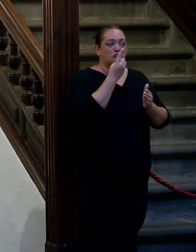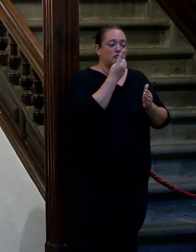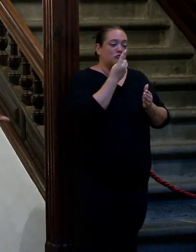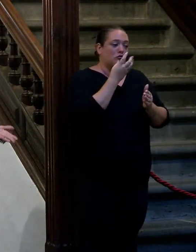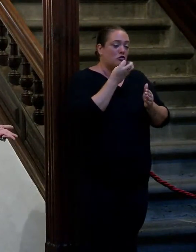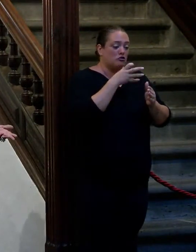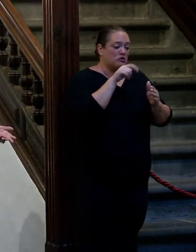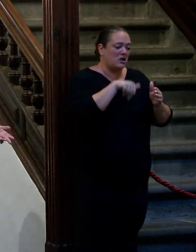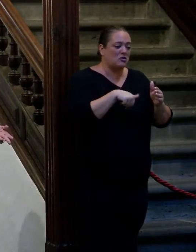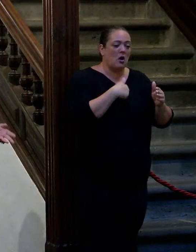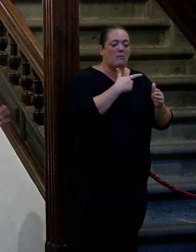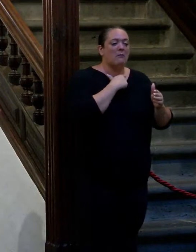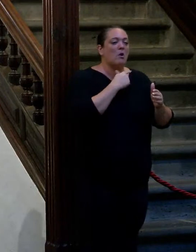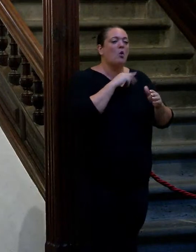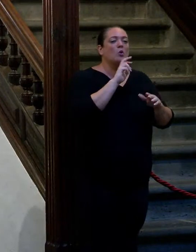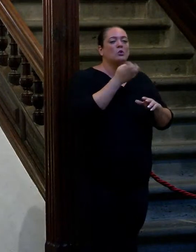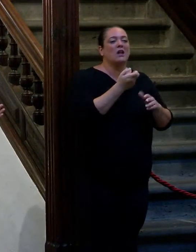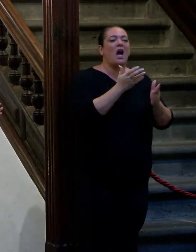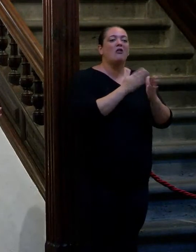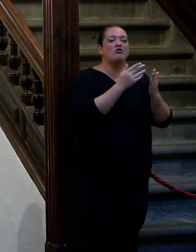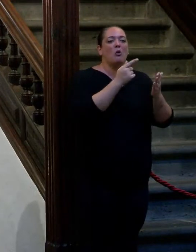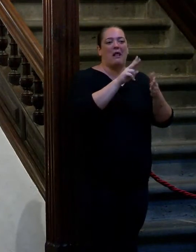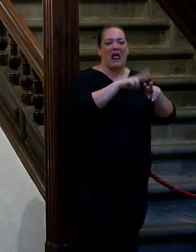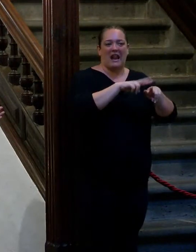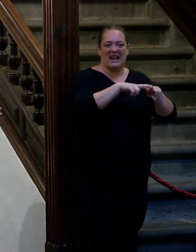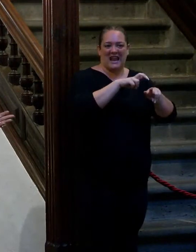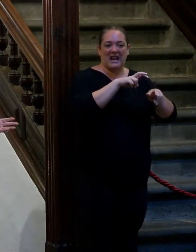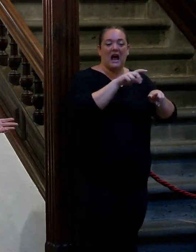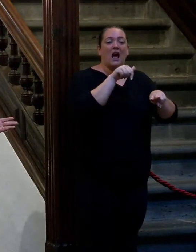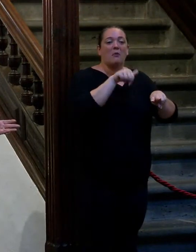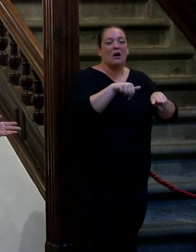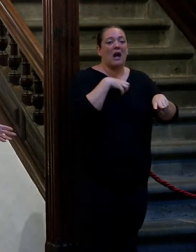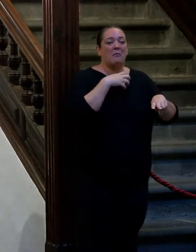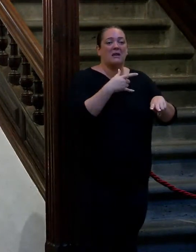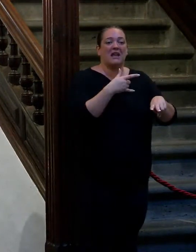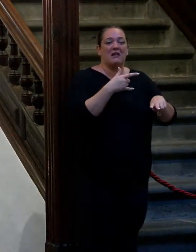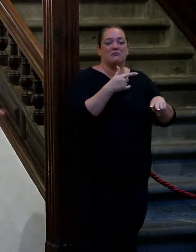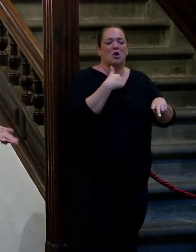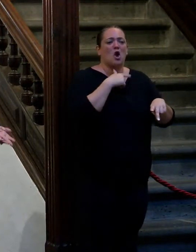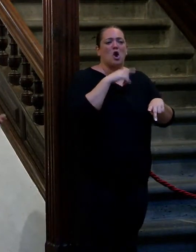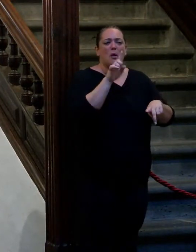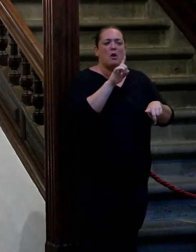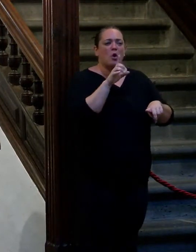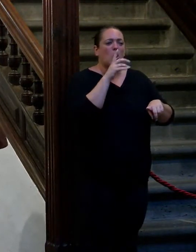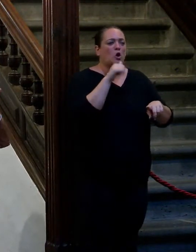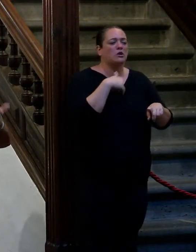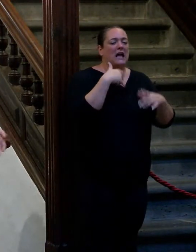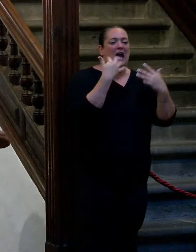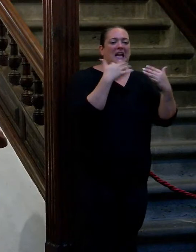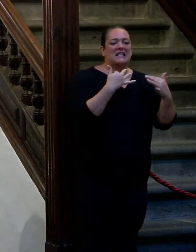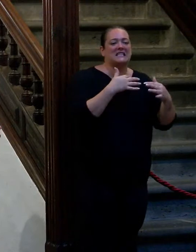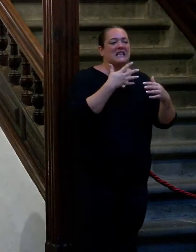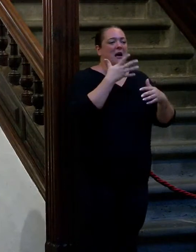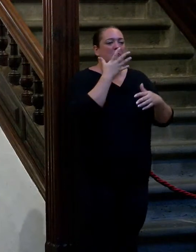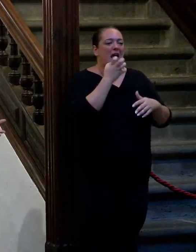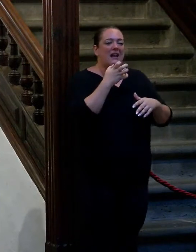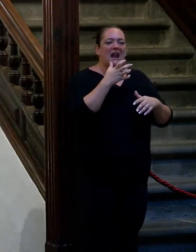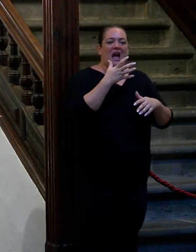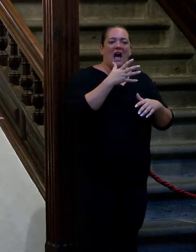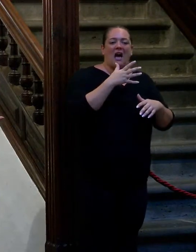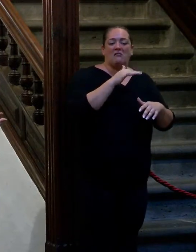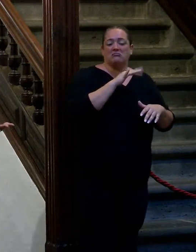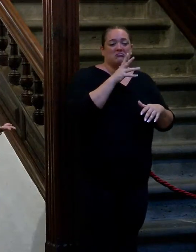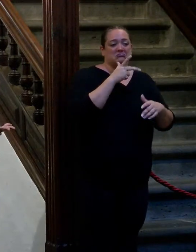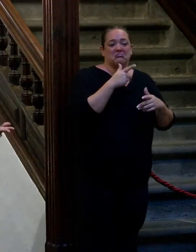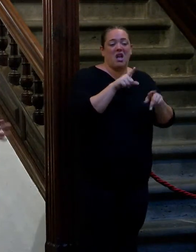yo soy más novela negra en todo caso si tuviéramos que hablar de géneros aunque no me gusta porque me parece que aquí hay crimen comedias risas dramas hay todos los géneros